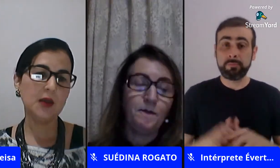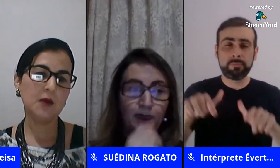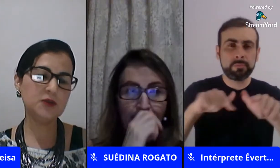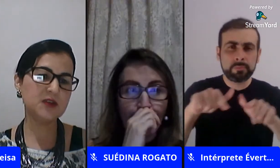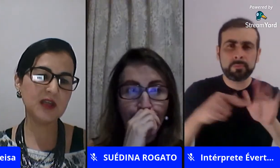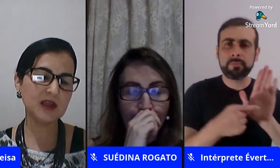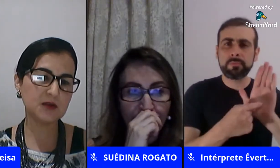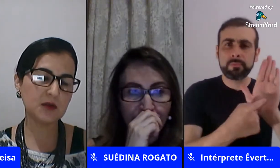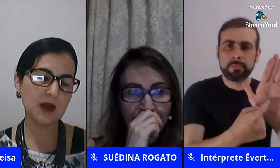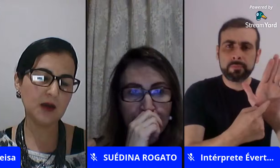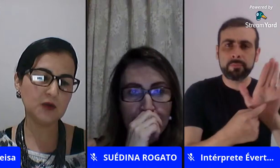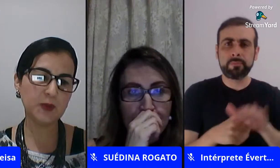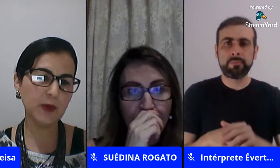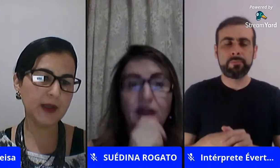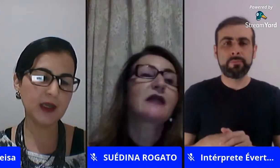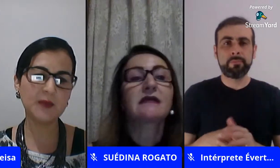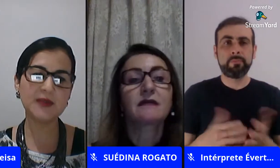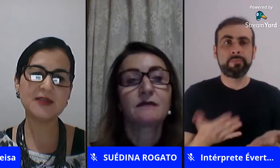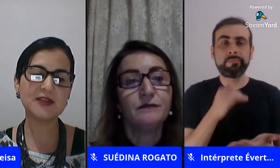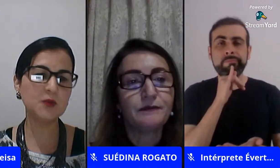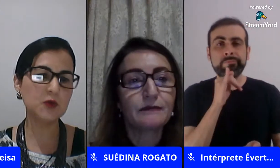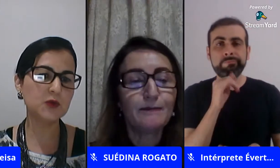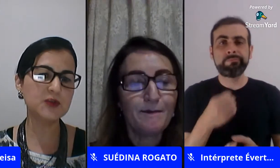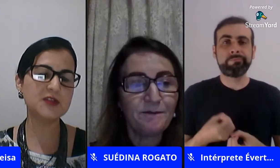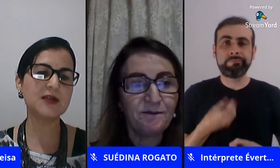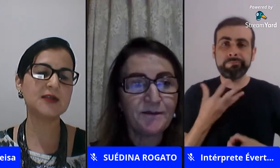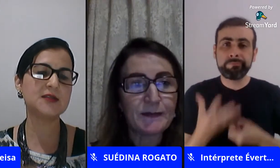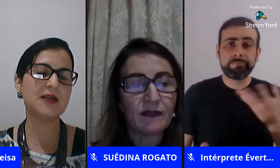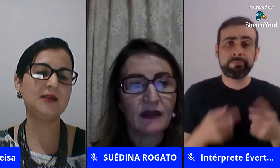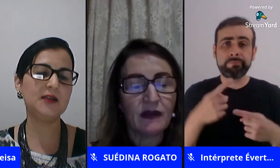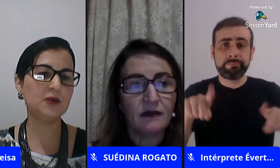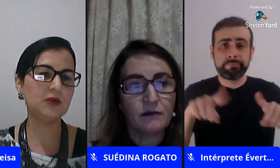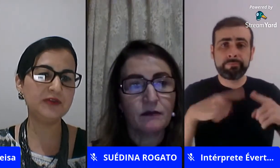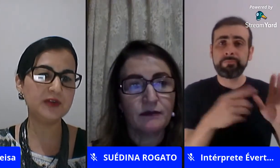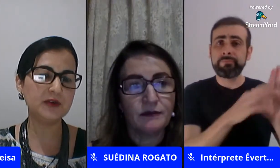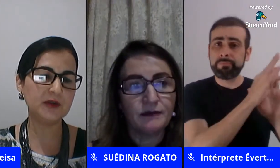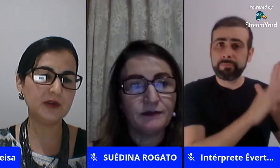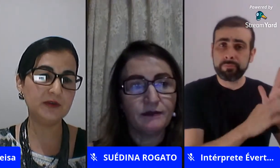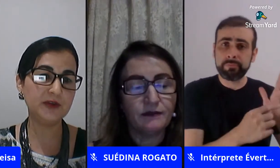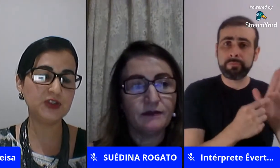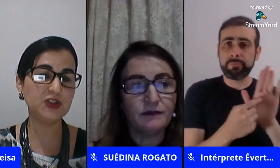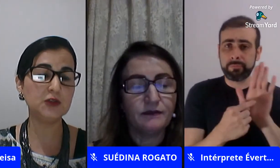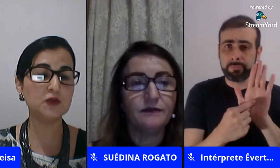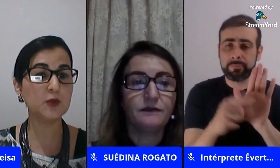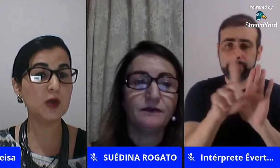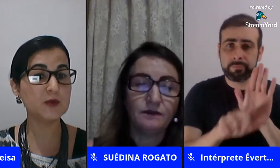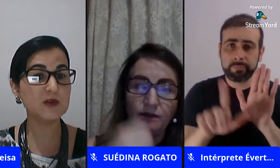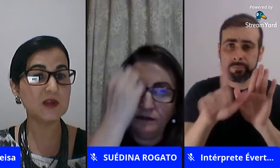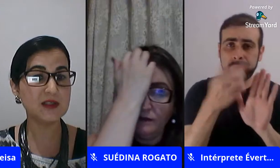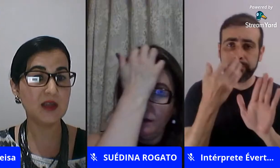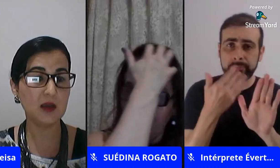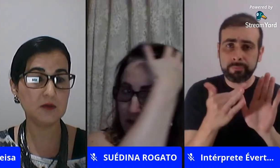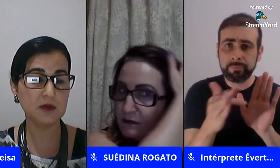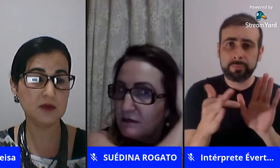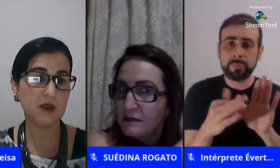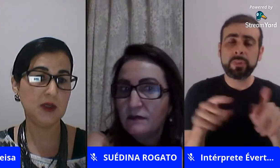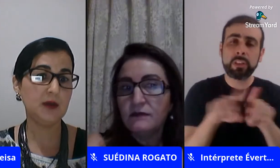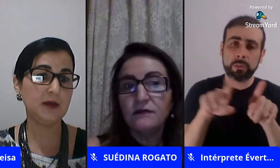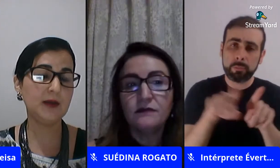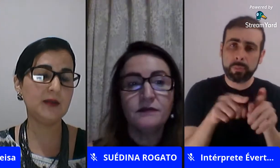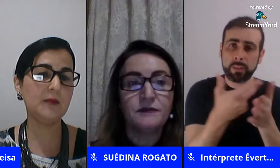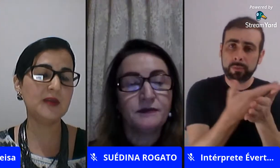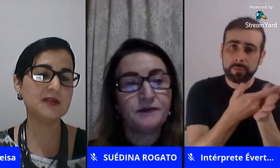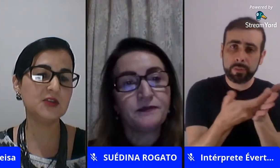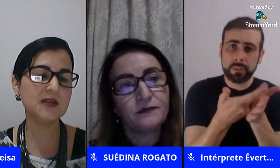trabalha então assim os textos os poemas as músicas a literatura infantil os próprios